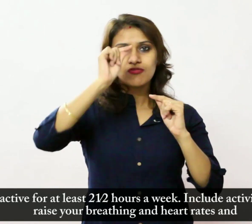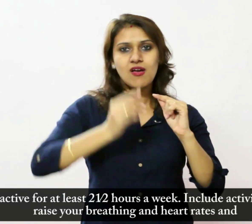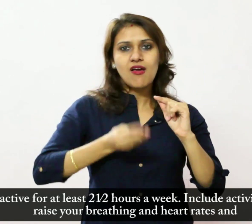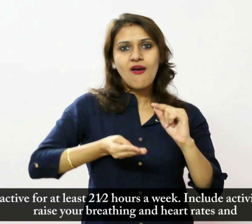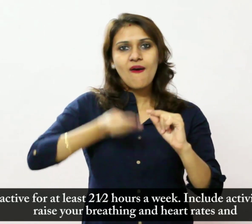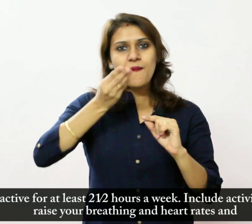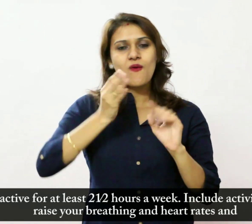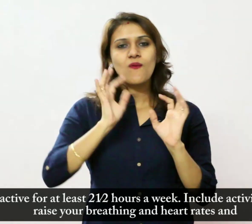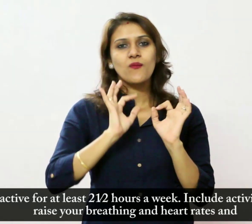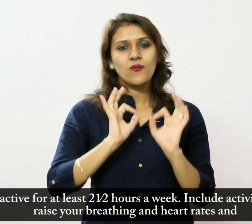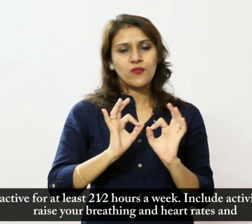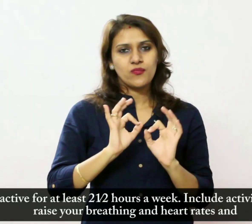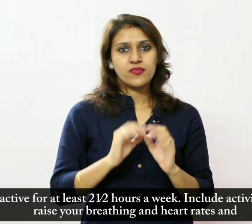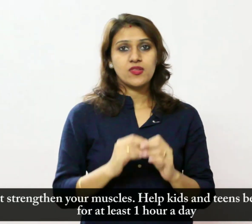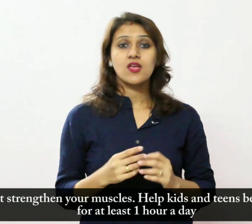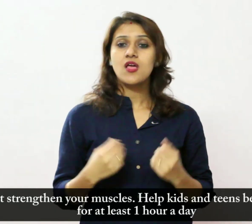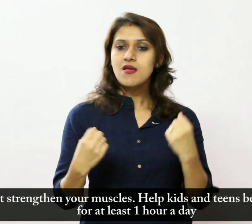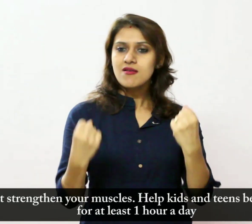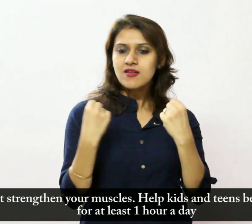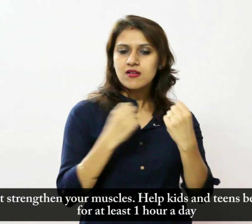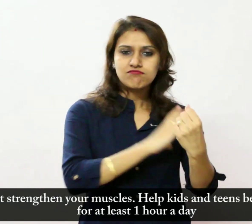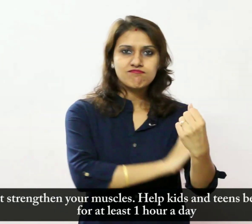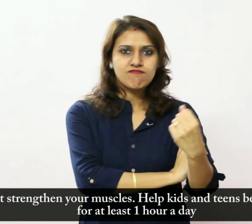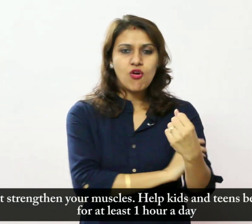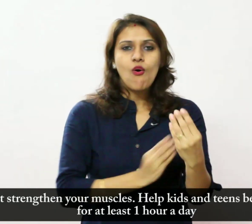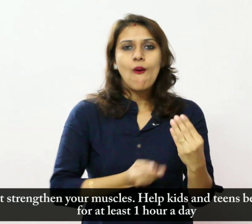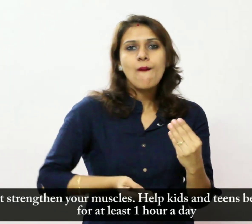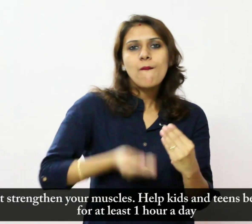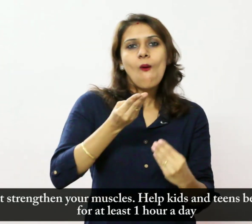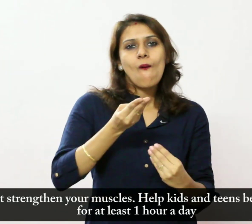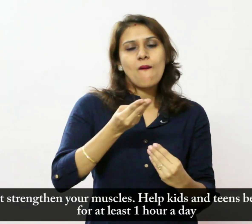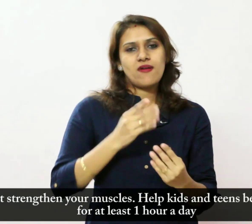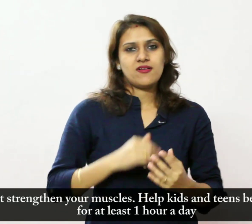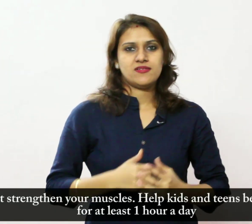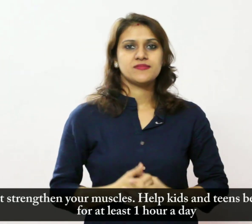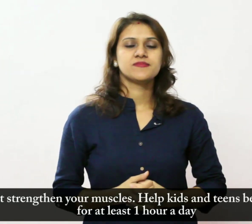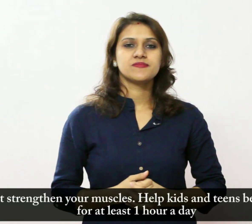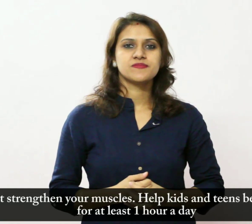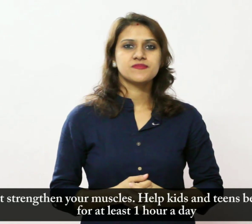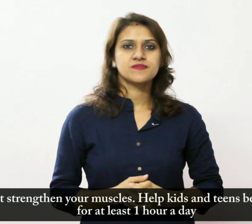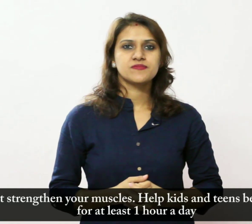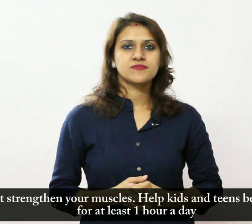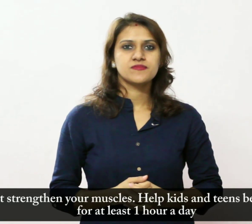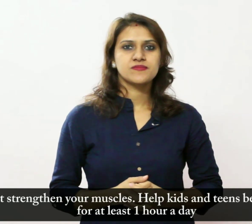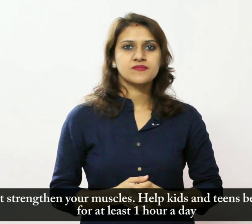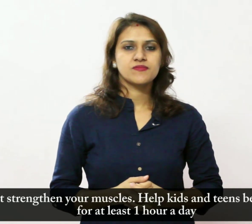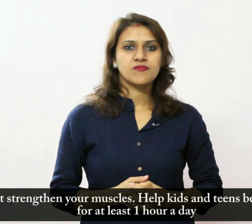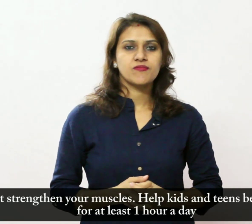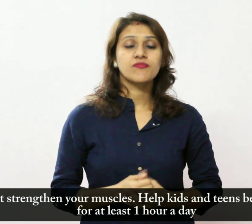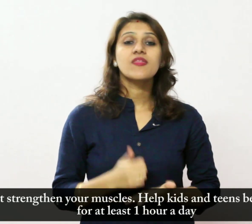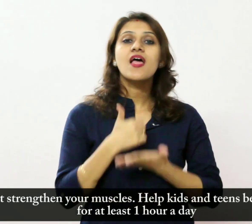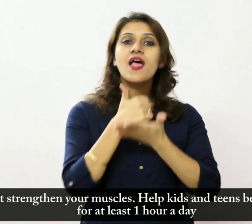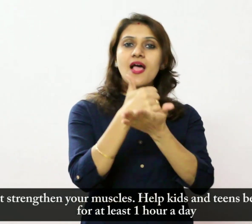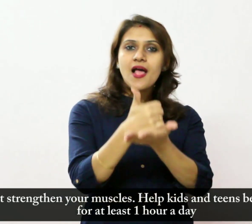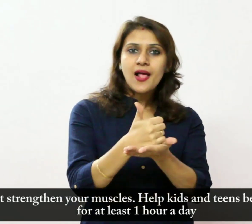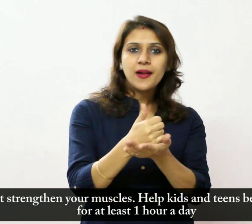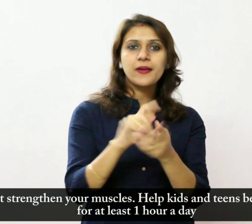मास पेशिया मजबूत होती है बच्चों और युवाओं को दिन में कम से कम एक घंटे सक्रिय